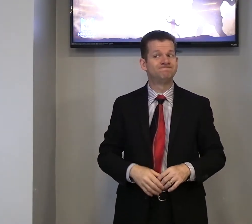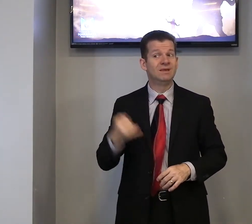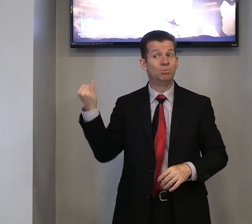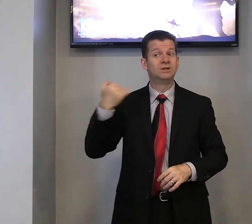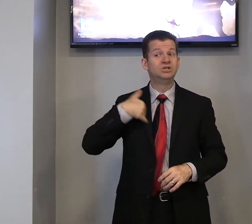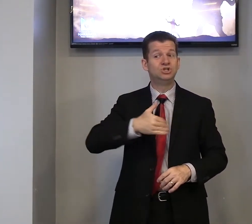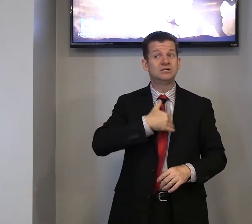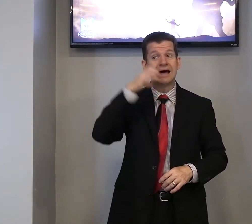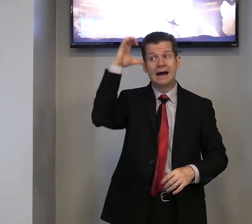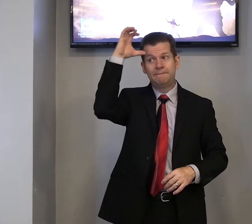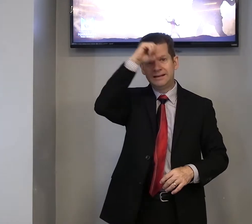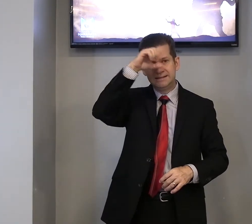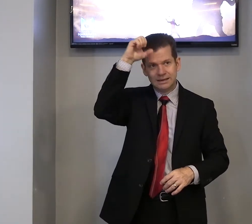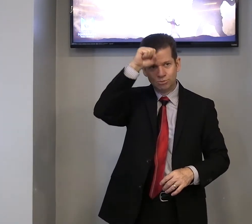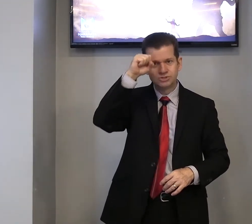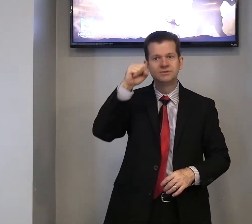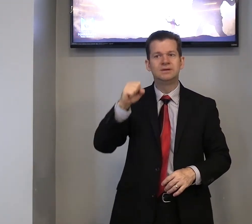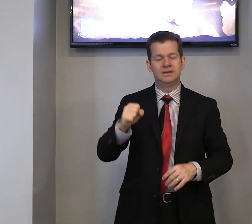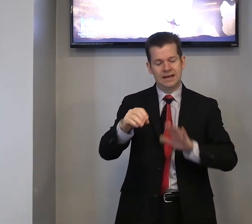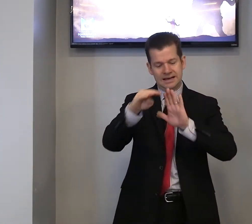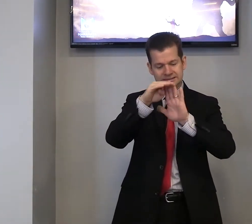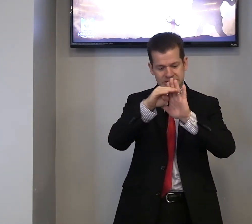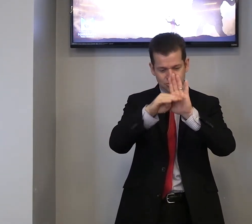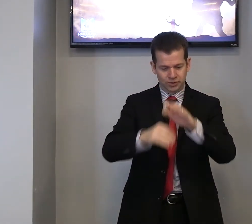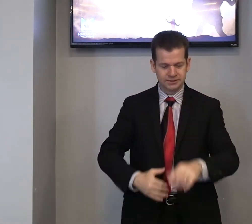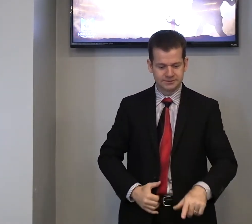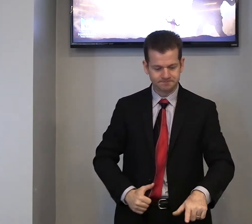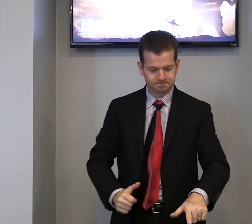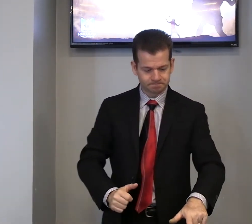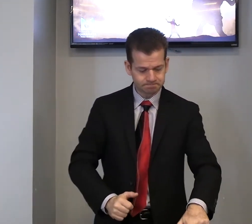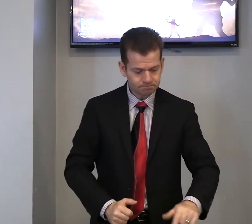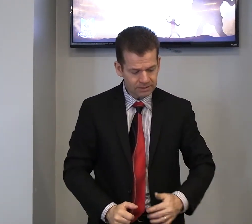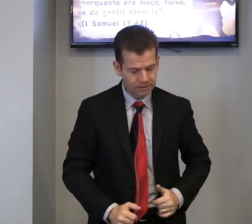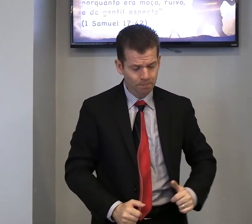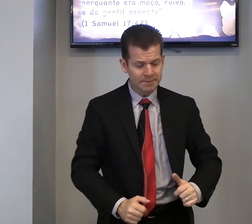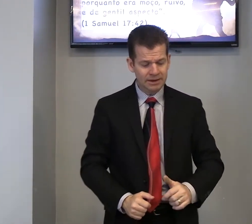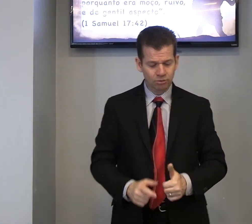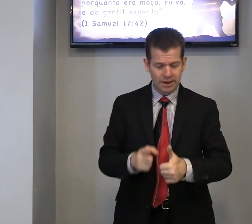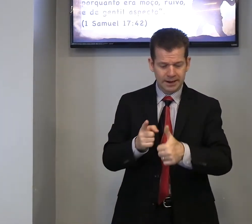o importante é nós aprendamos as lições. Então, em primeiro lugar,